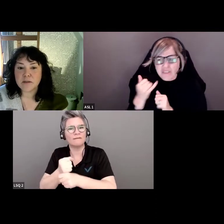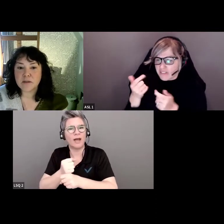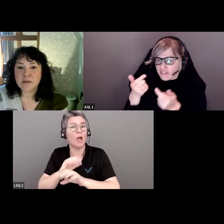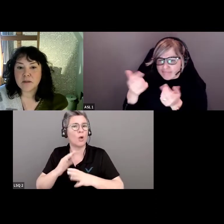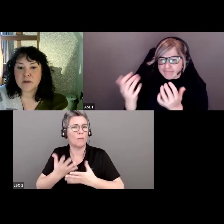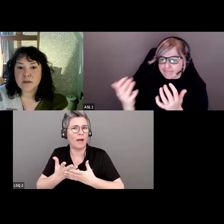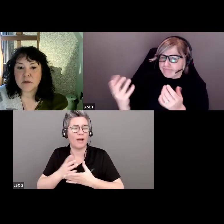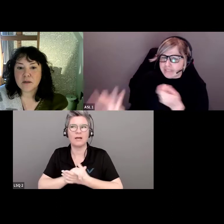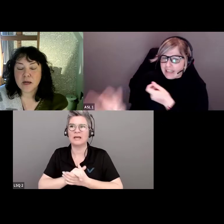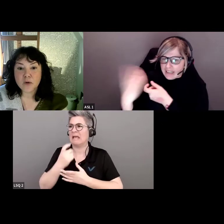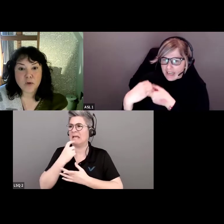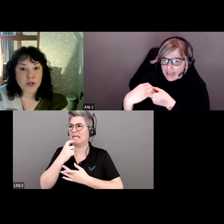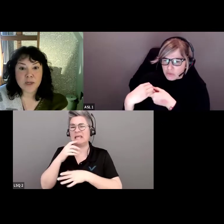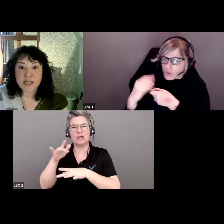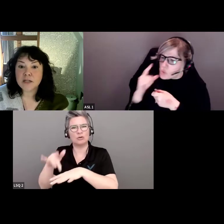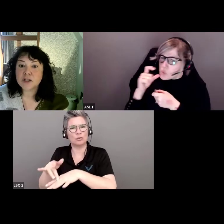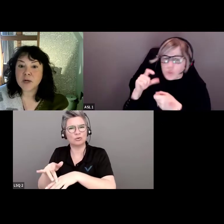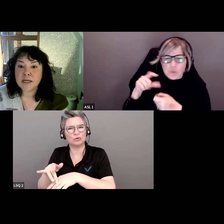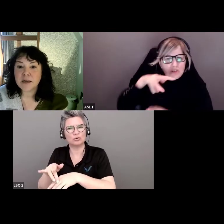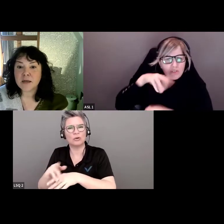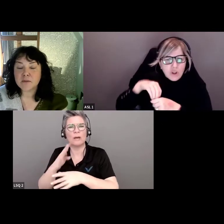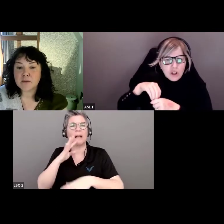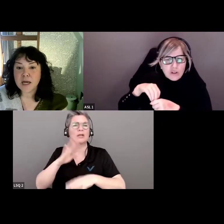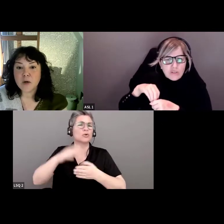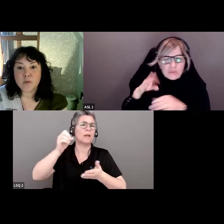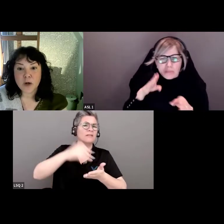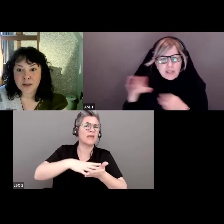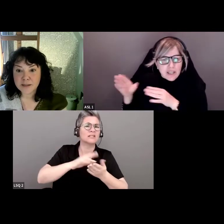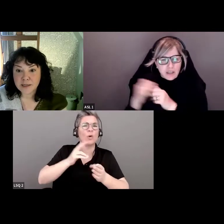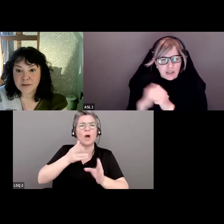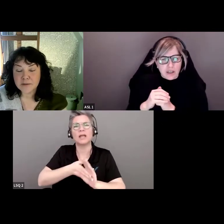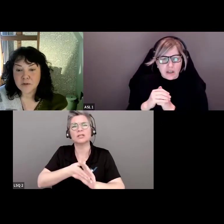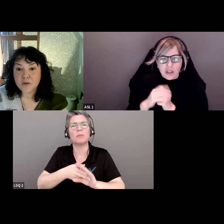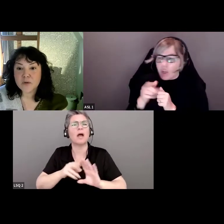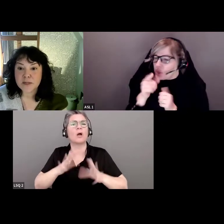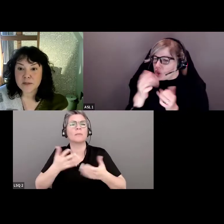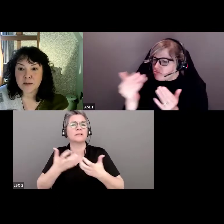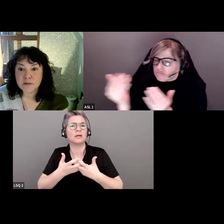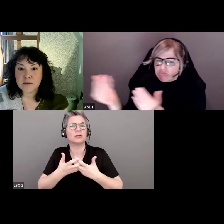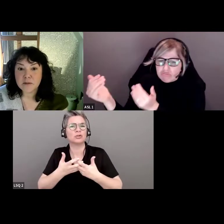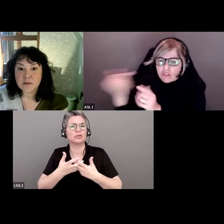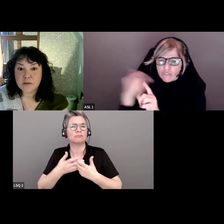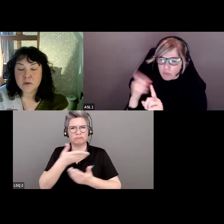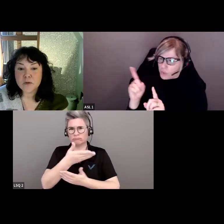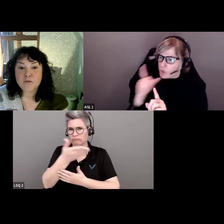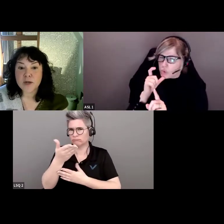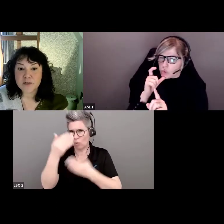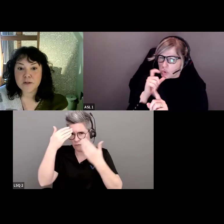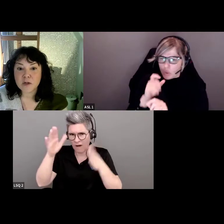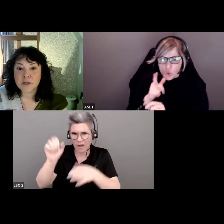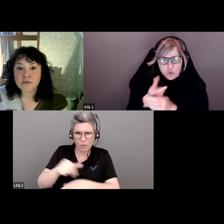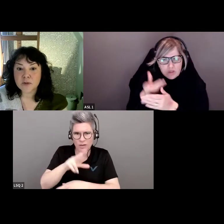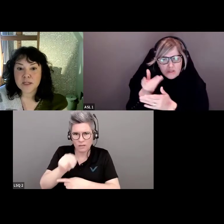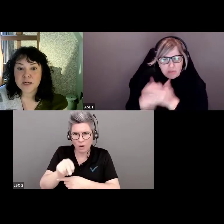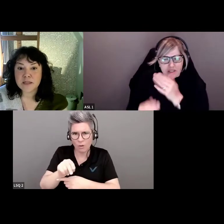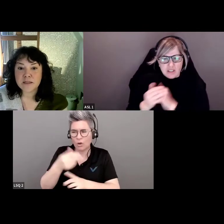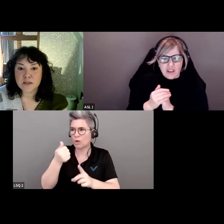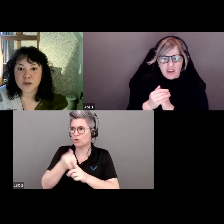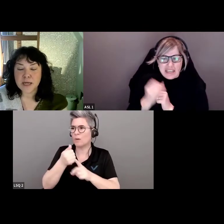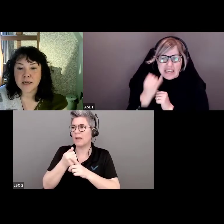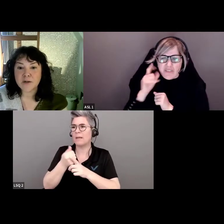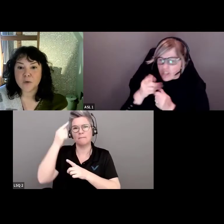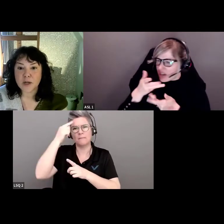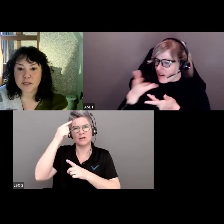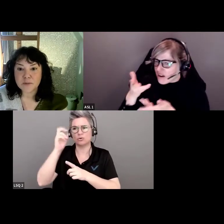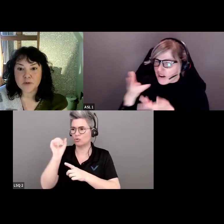concerné lorsque vous parlez de planification d'engagement? Est-ce que vous êtes ouvert? Est-ce que vous avez pensé à inclure